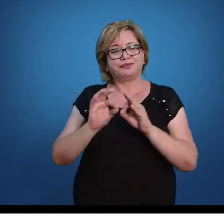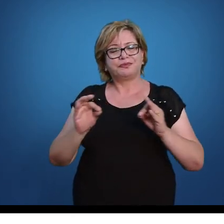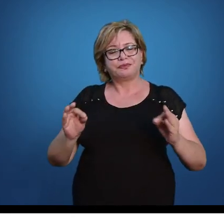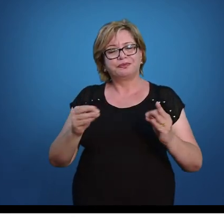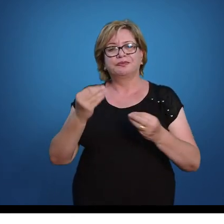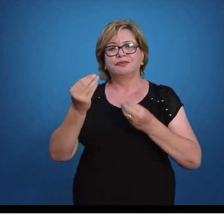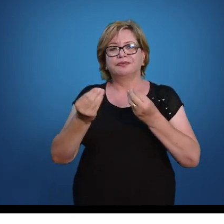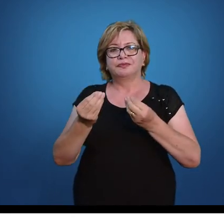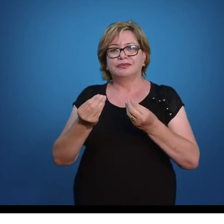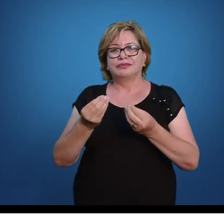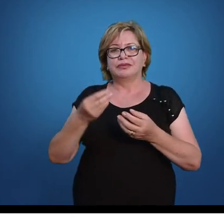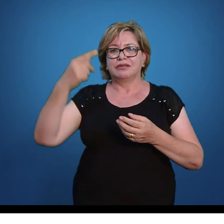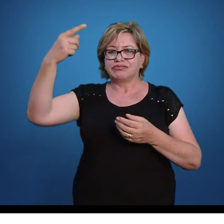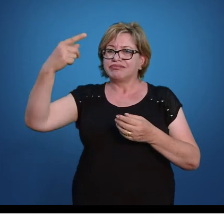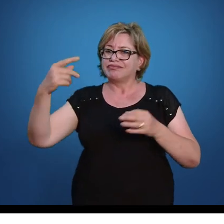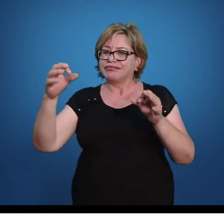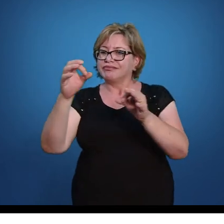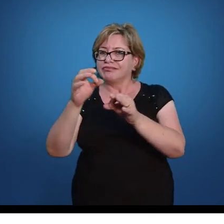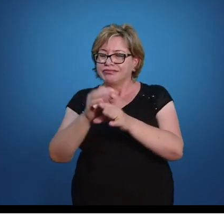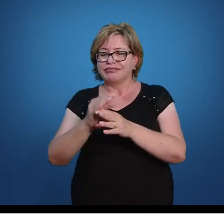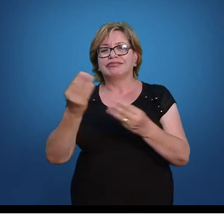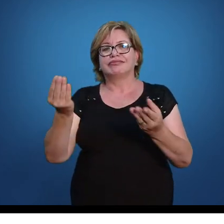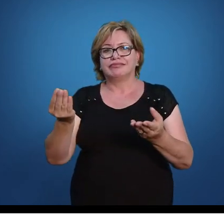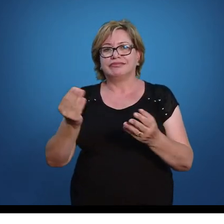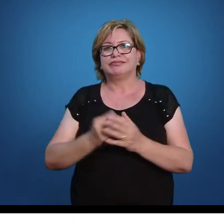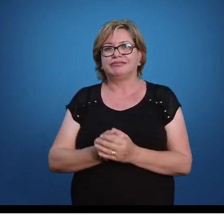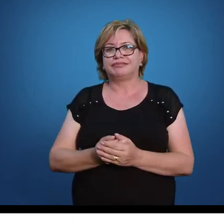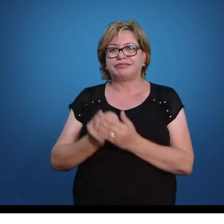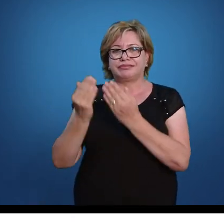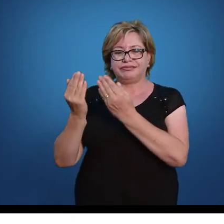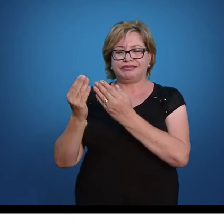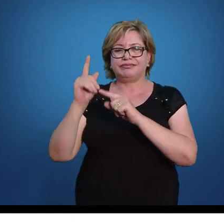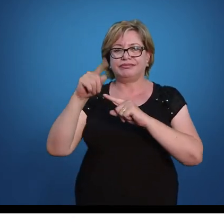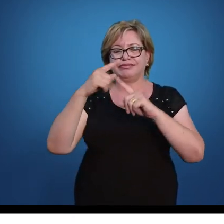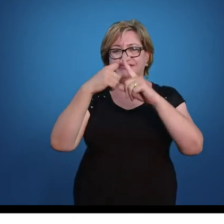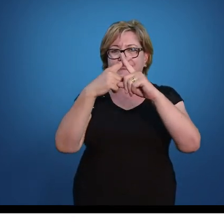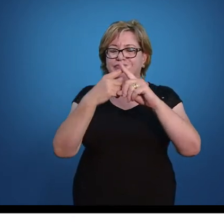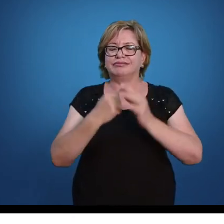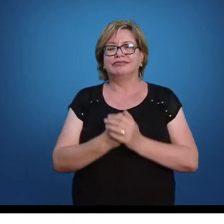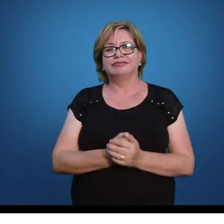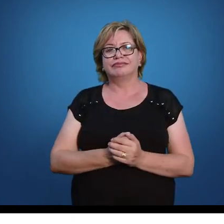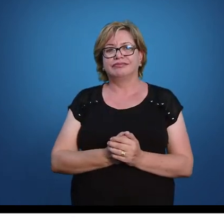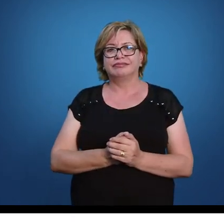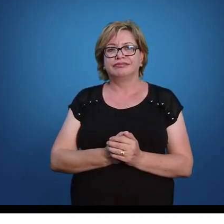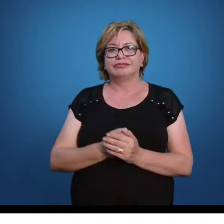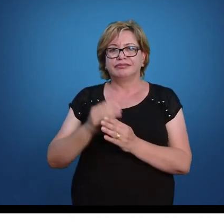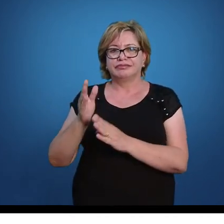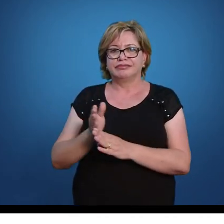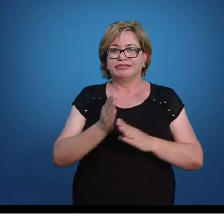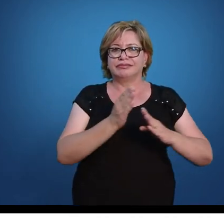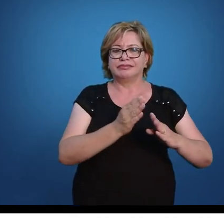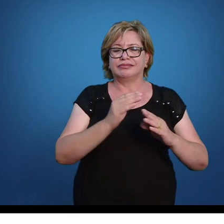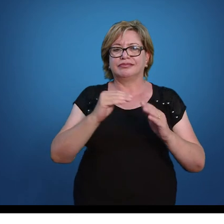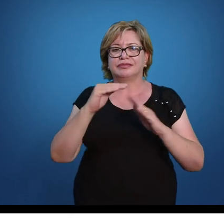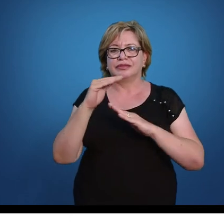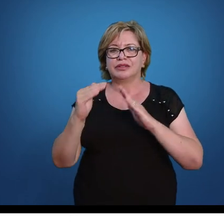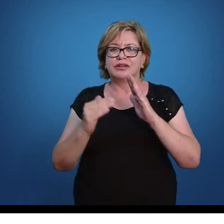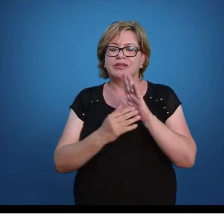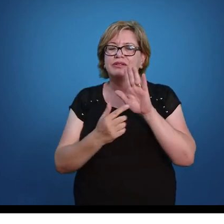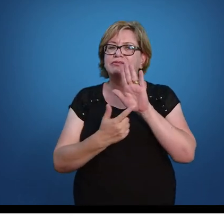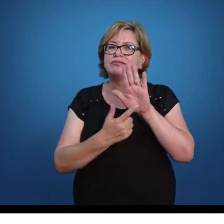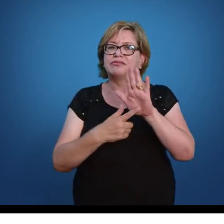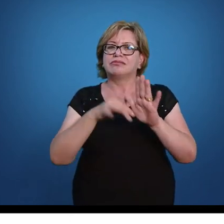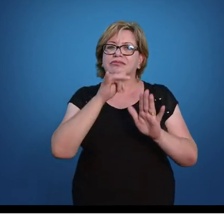divida os dois ao mesmo tempo. Esse é o nosso resultado da multiplicação. Agora, para fechar, a gente vai ver um exemplo